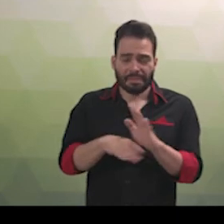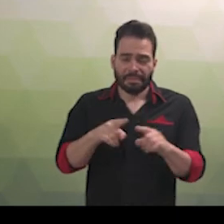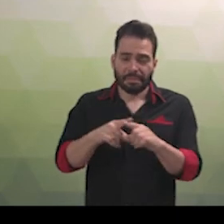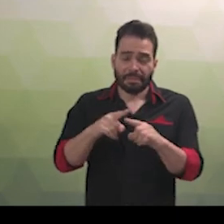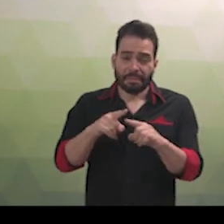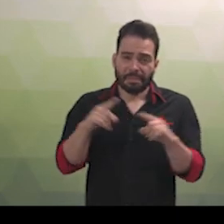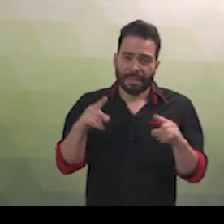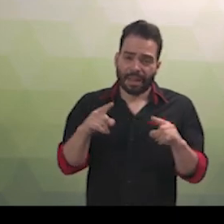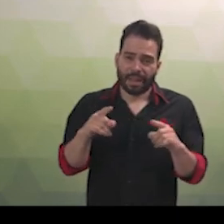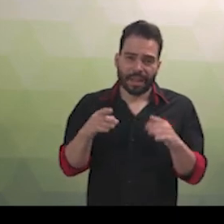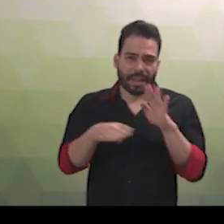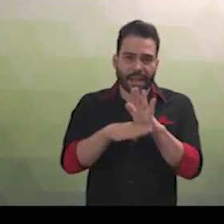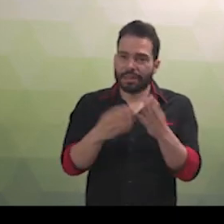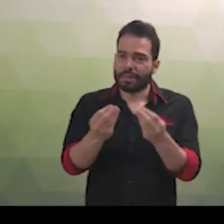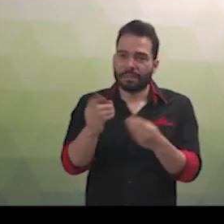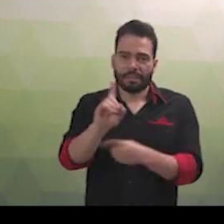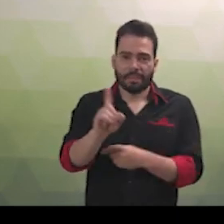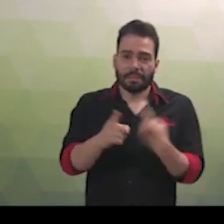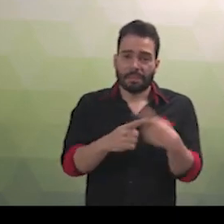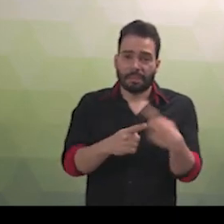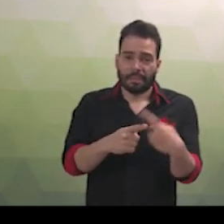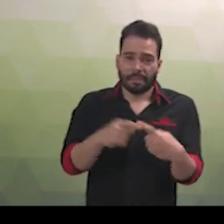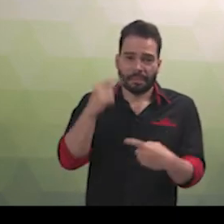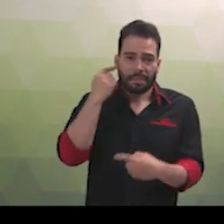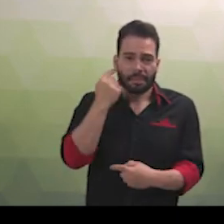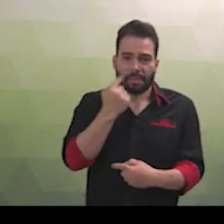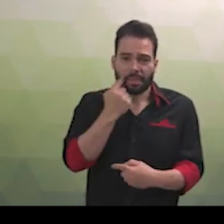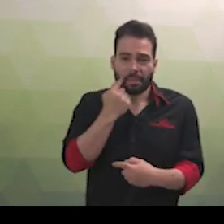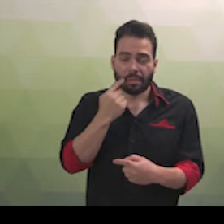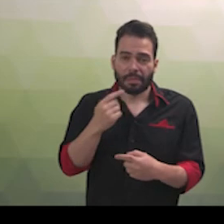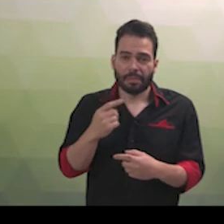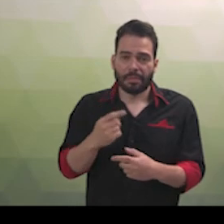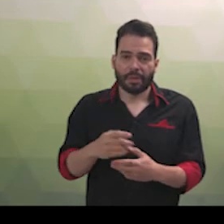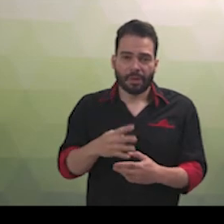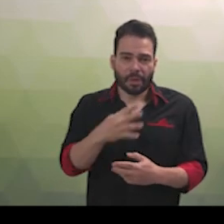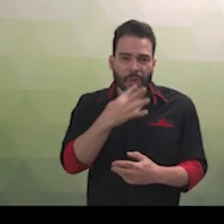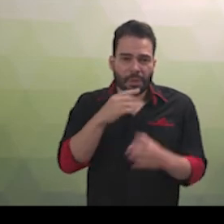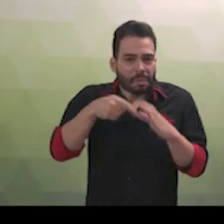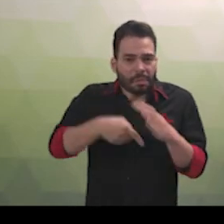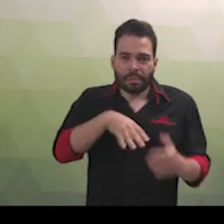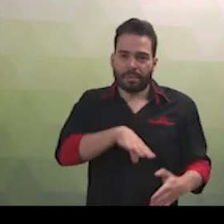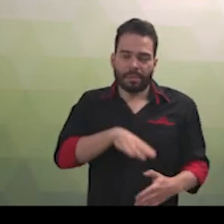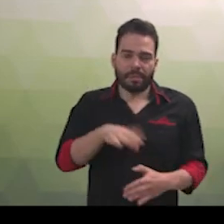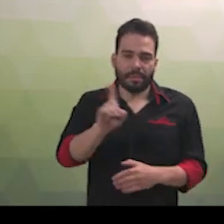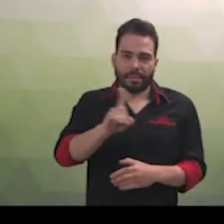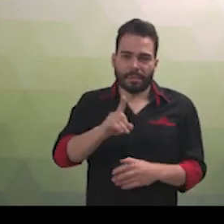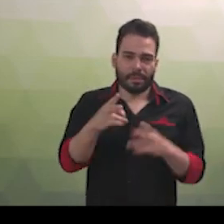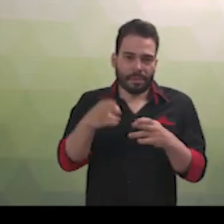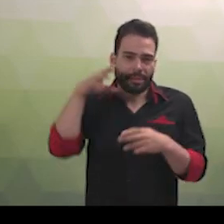surdos não têm o domínio do português como os ouvintes. Essa não é a sua língua natural, a sua língua materna. A língua